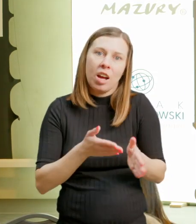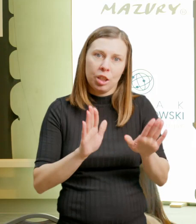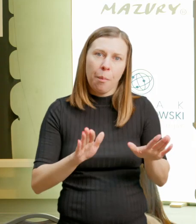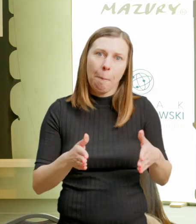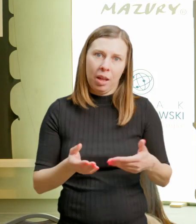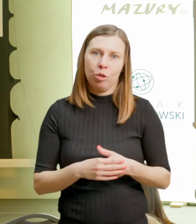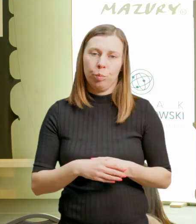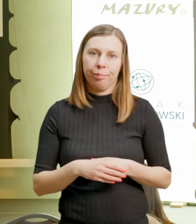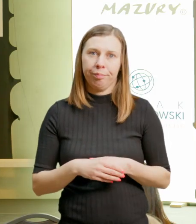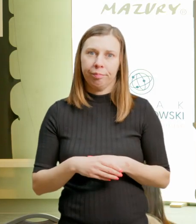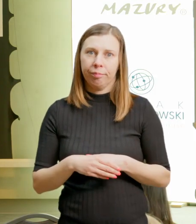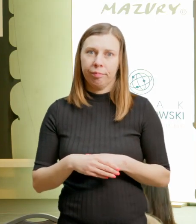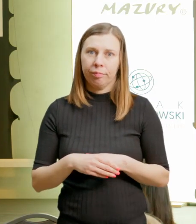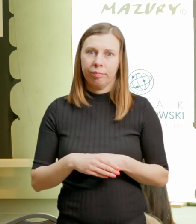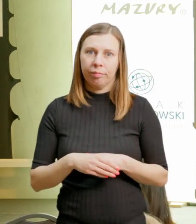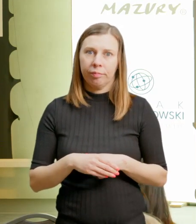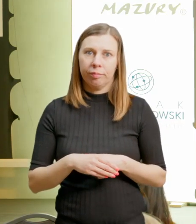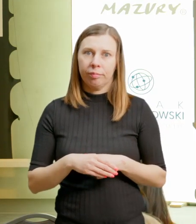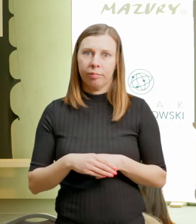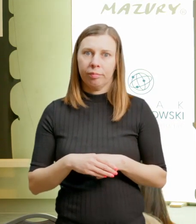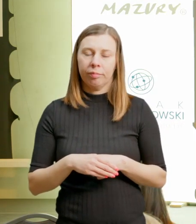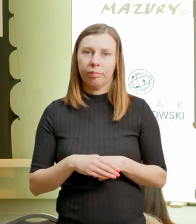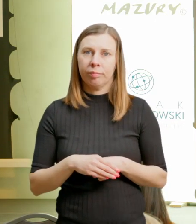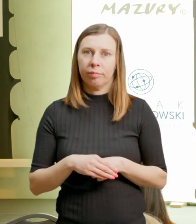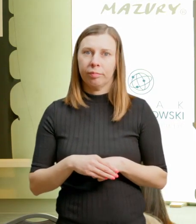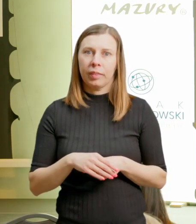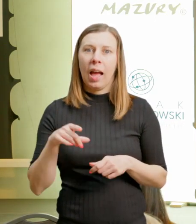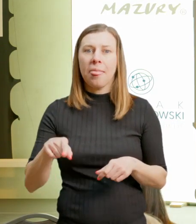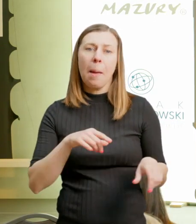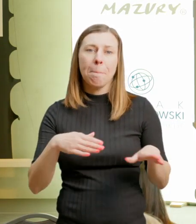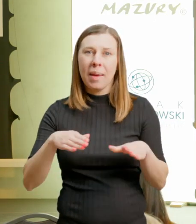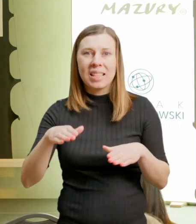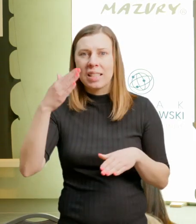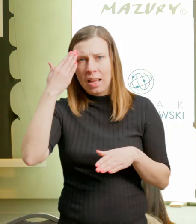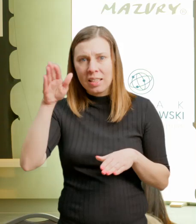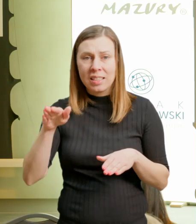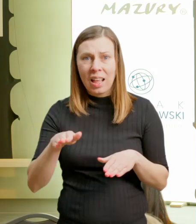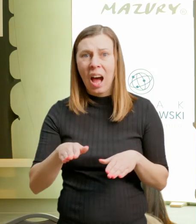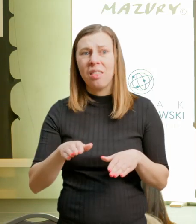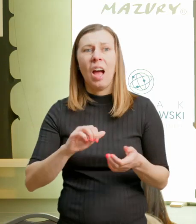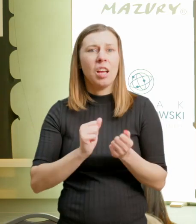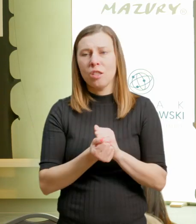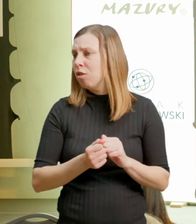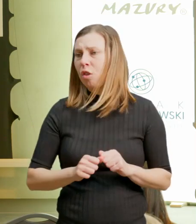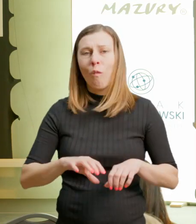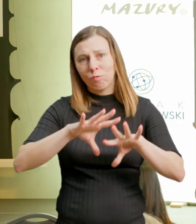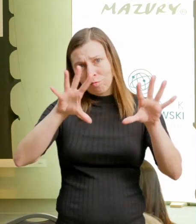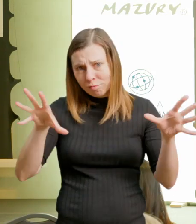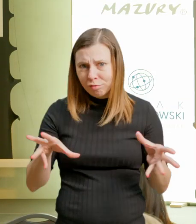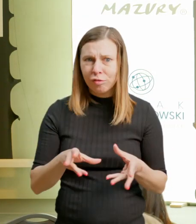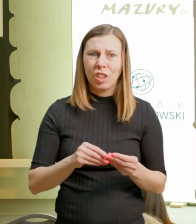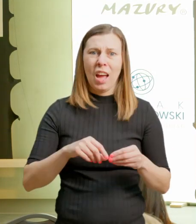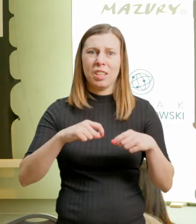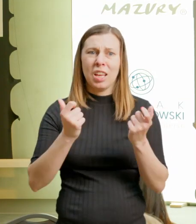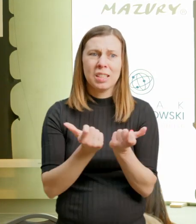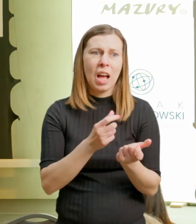przyciągnąć gości, tak. I te miejsca nieznane są, myślę, w każdym regionie, w naszym również. To są miejsca o